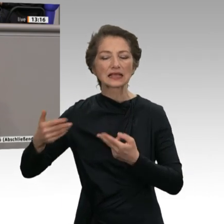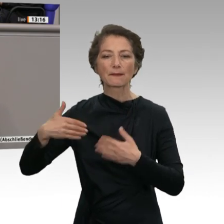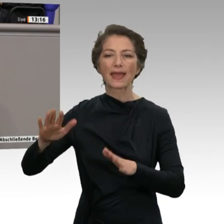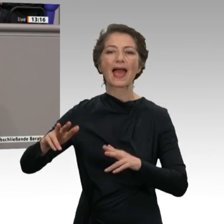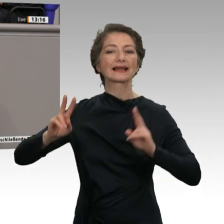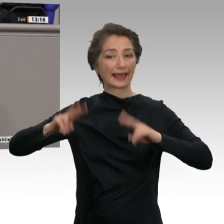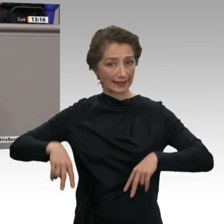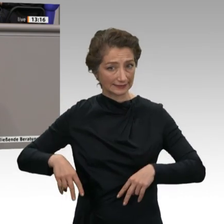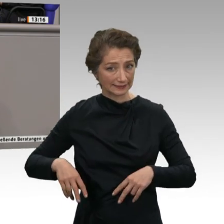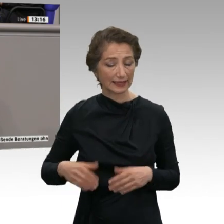Konzept.